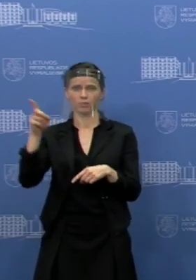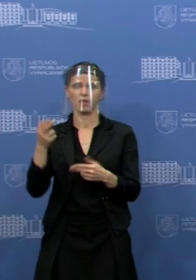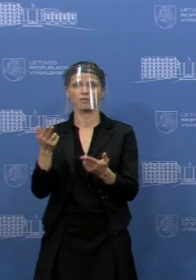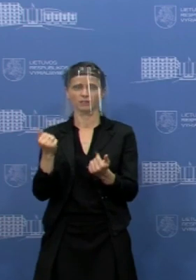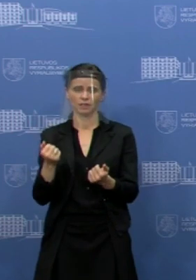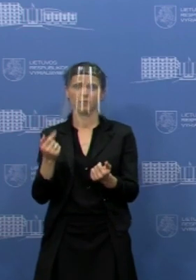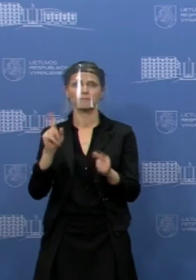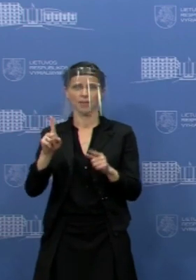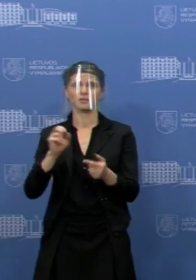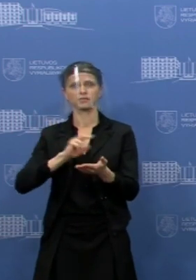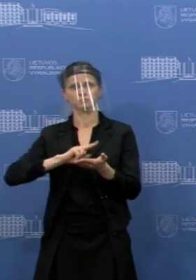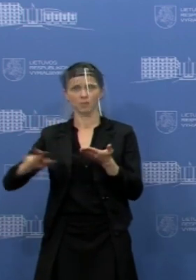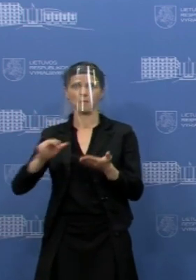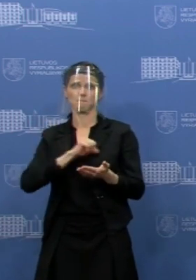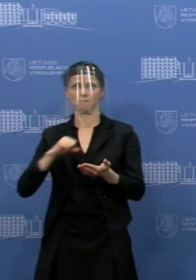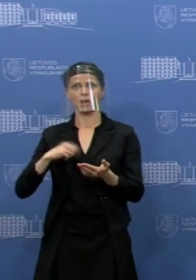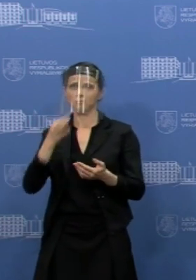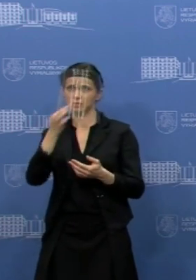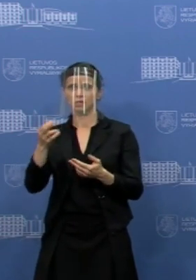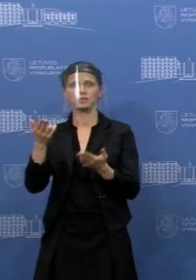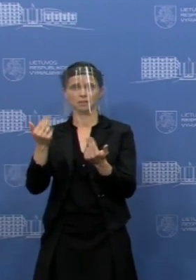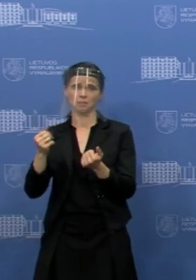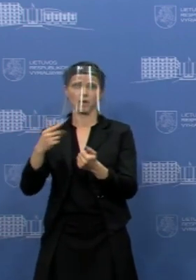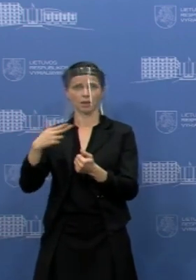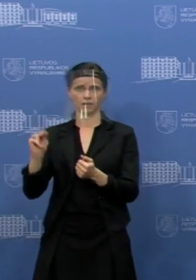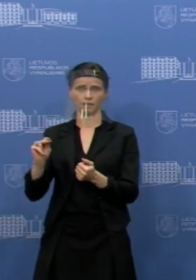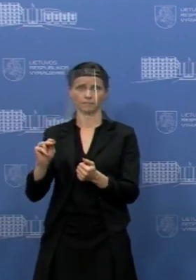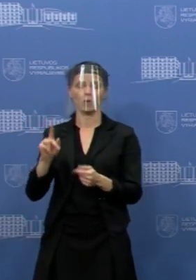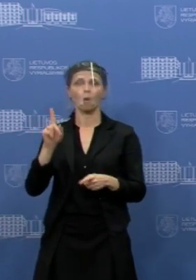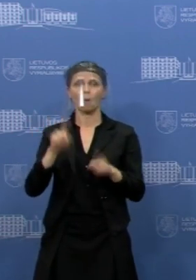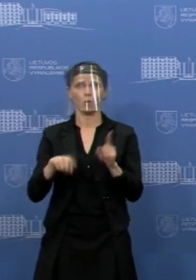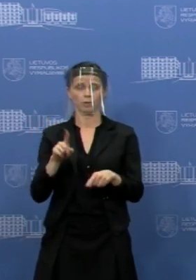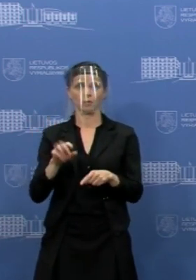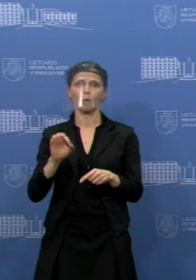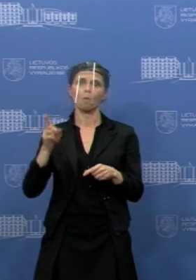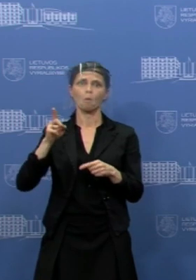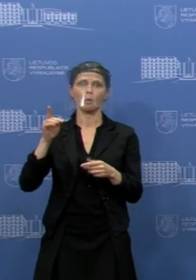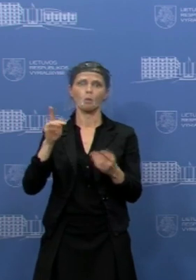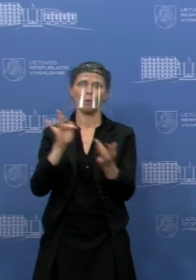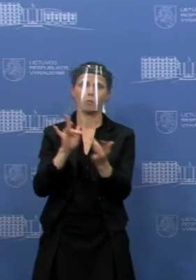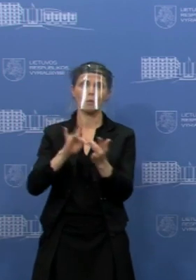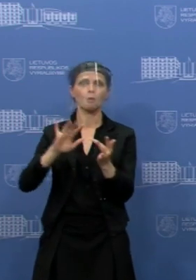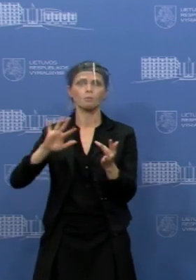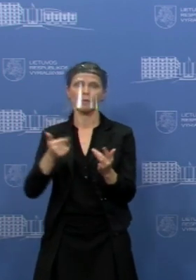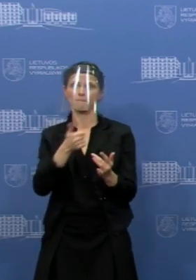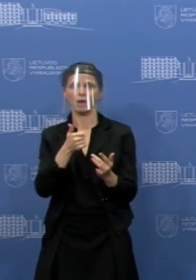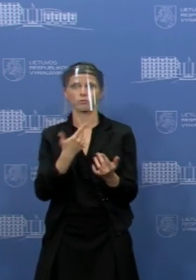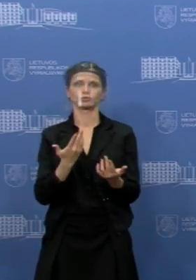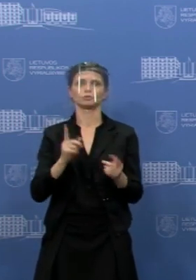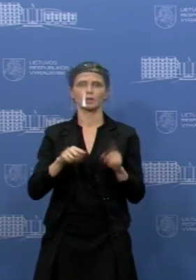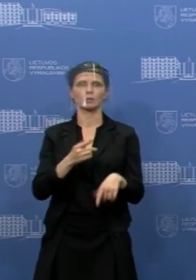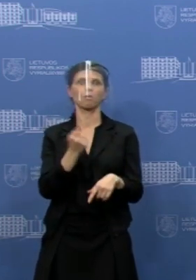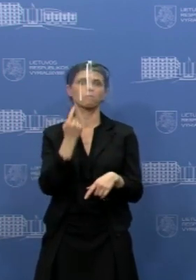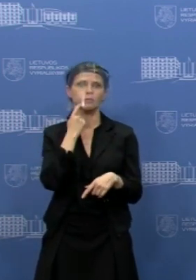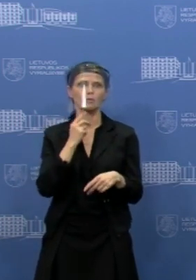specialistai ir įvertins, kokios jos turi būti. O kontaktinio būdu bus teikiamas odontologijos, neščių į